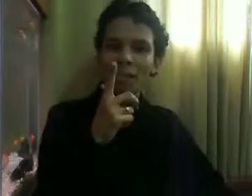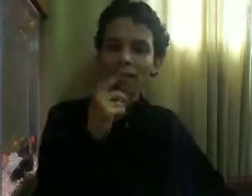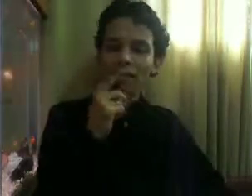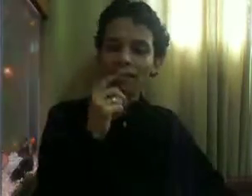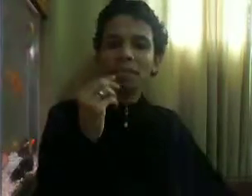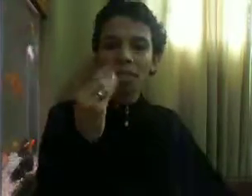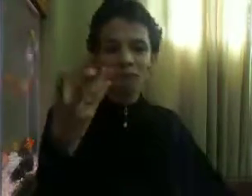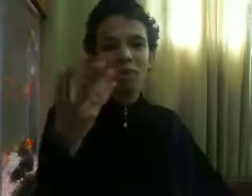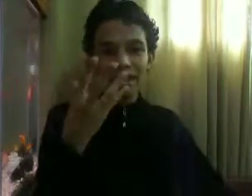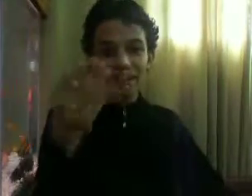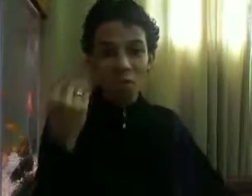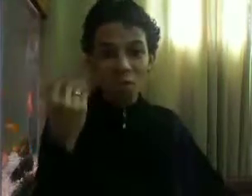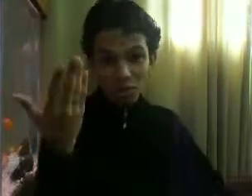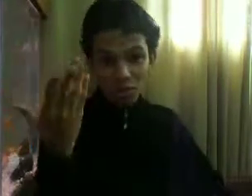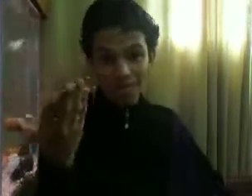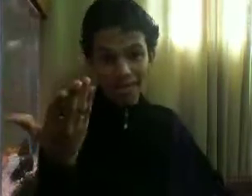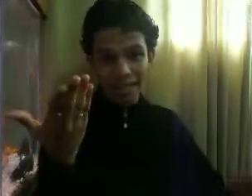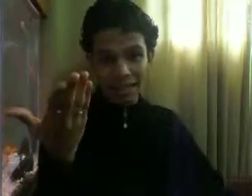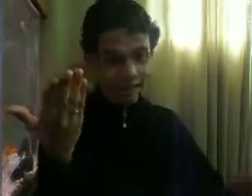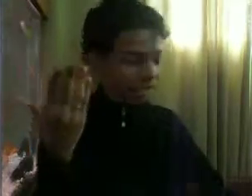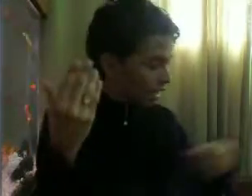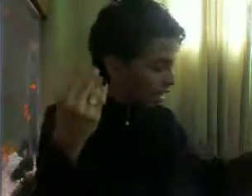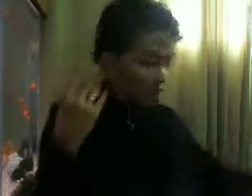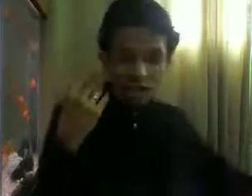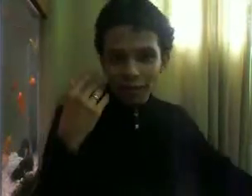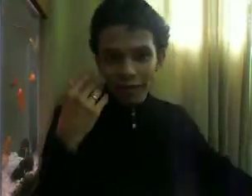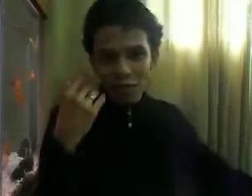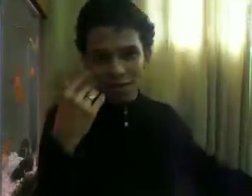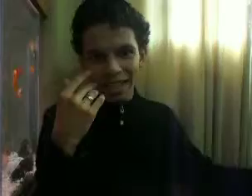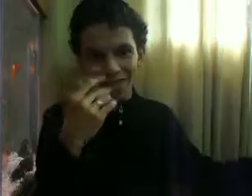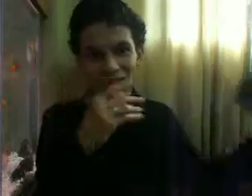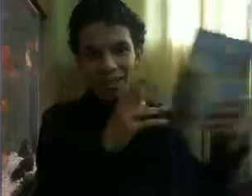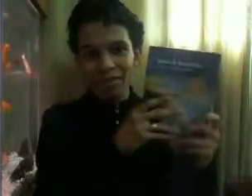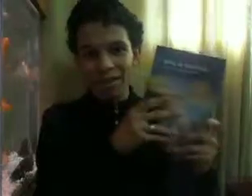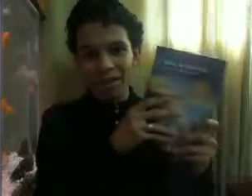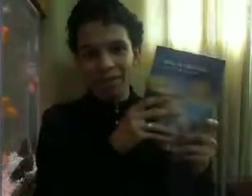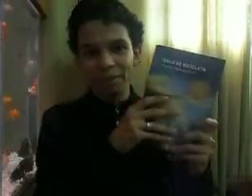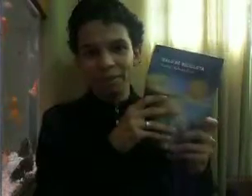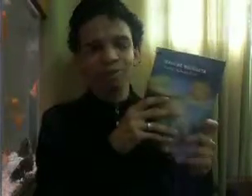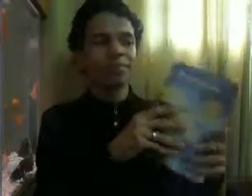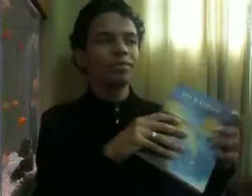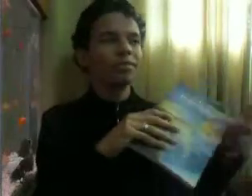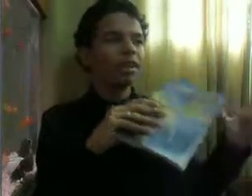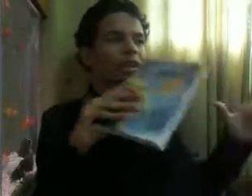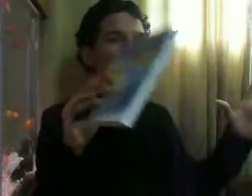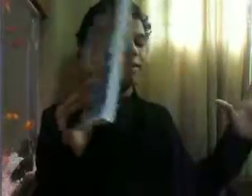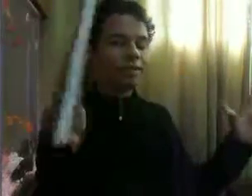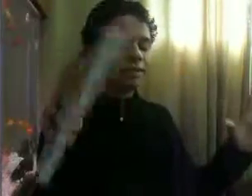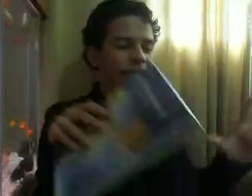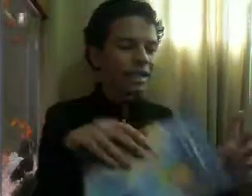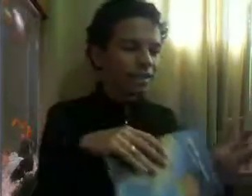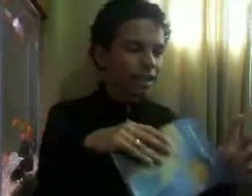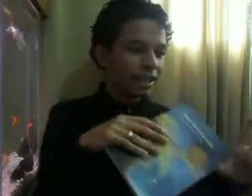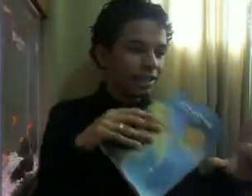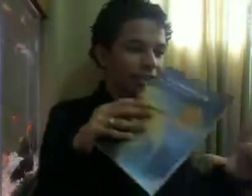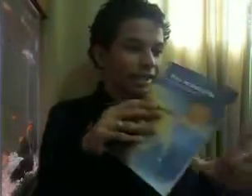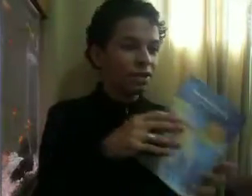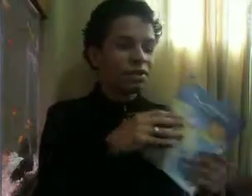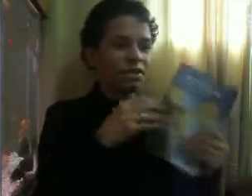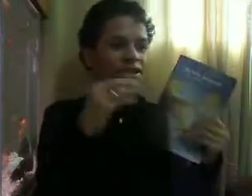pode acontecer Com muitos casais E o desfecho Deste livro aqui Você vai lendo Vai lendo Vai lendo E você